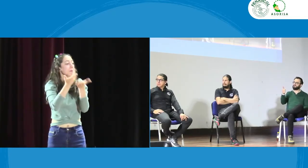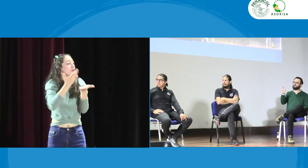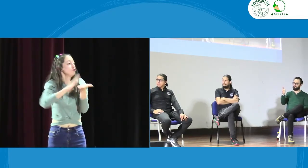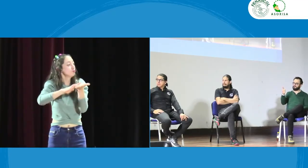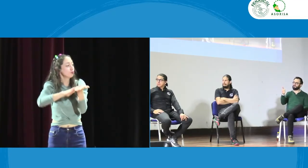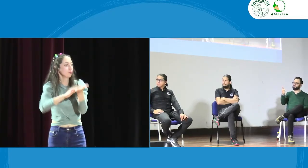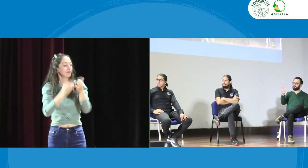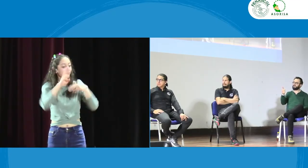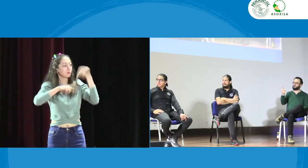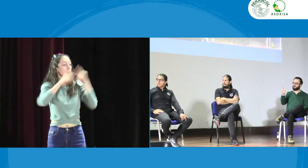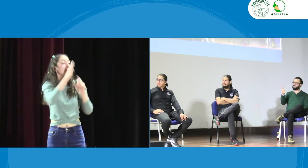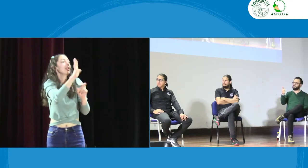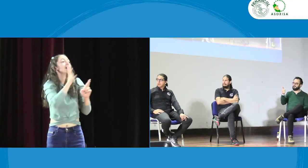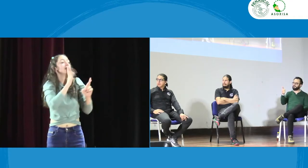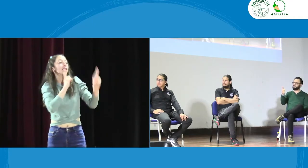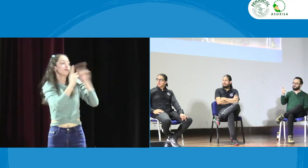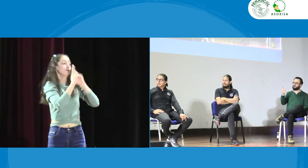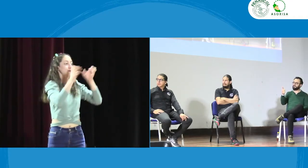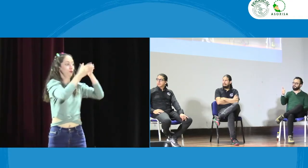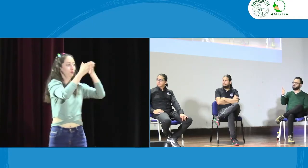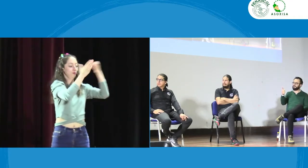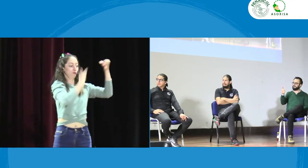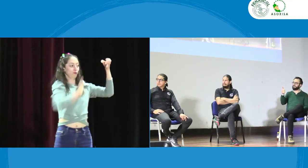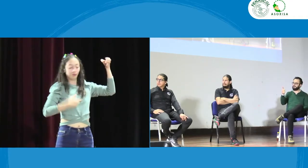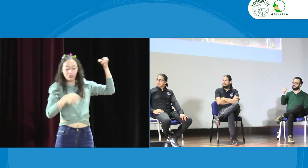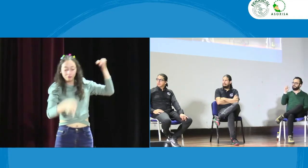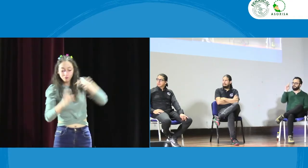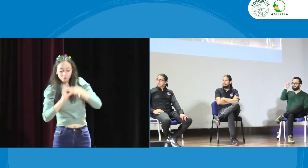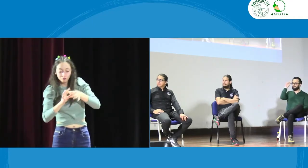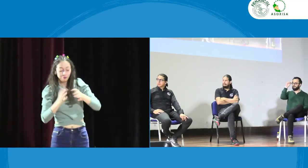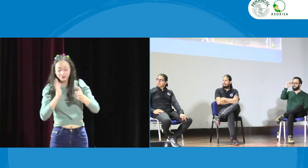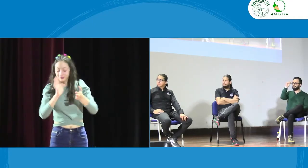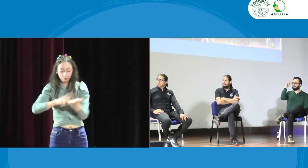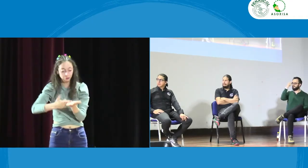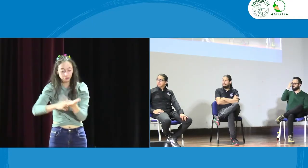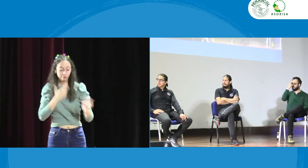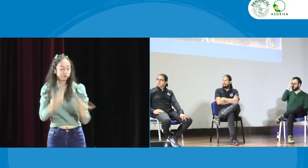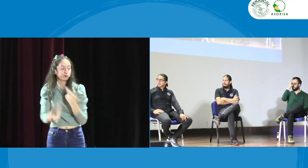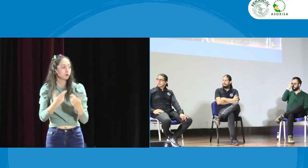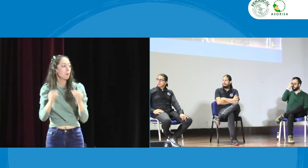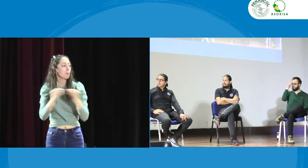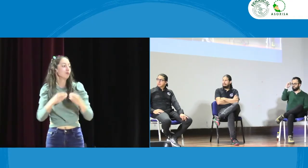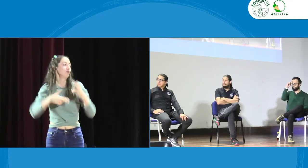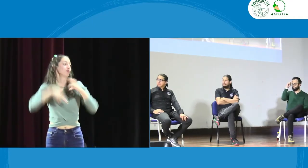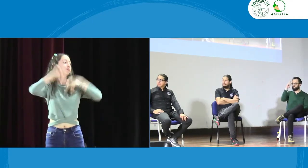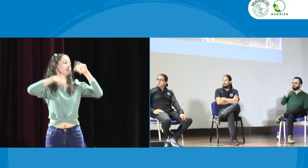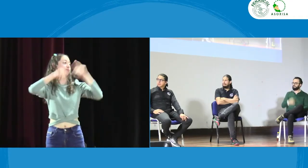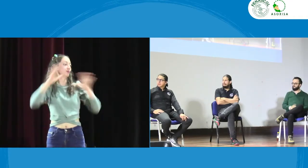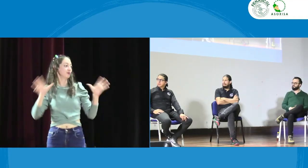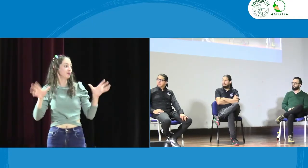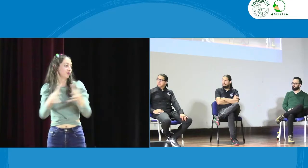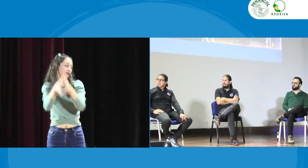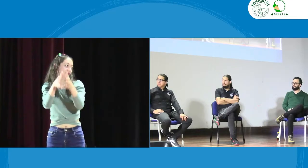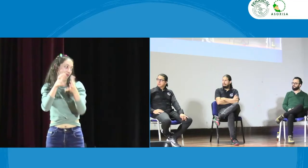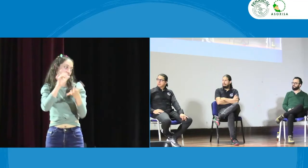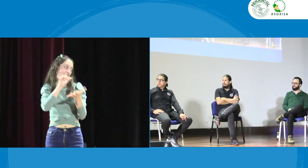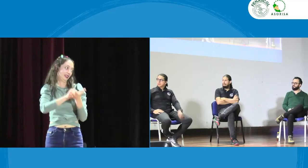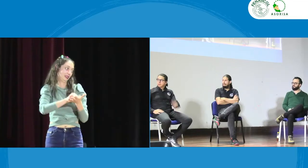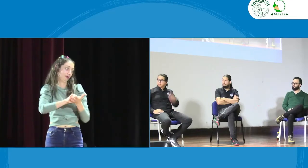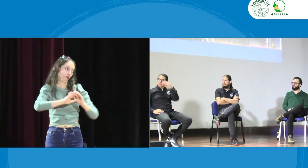comité de intérpretes o un equipo de intérpretes para que se pueda construir y se puedan generar relaciones desde los intérpretes para que se